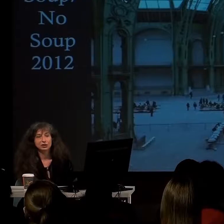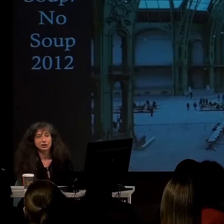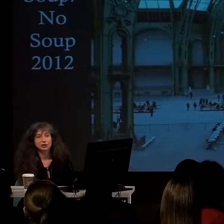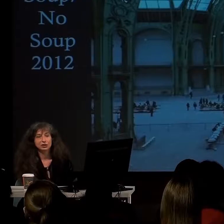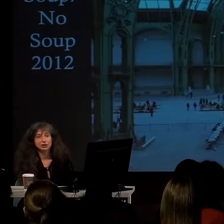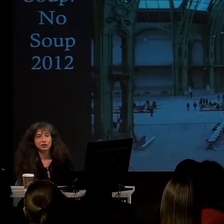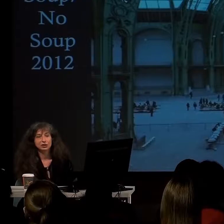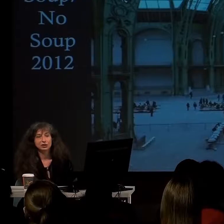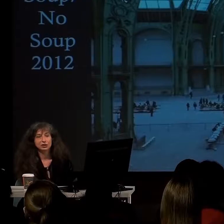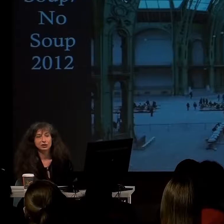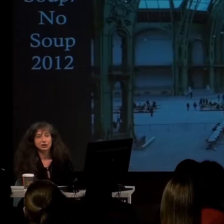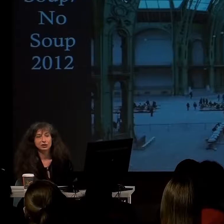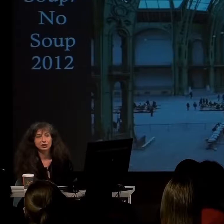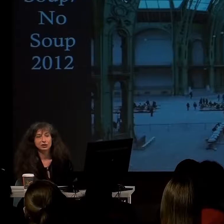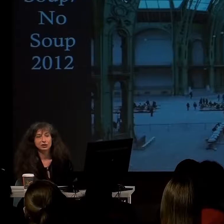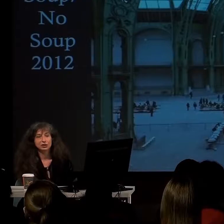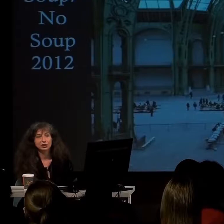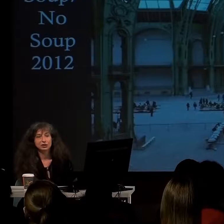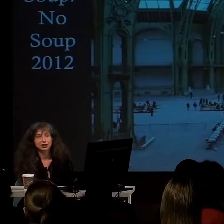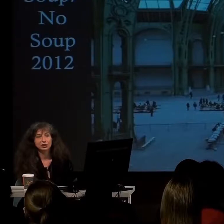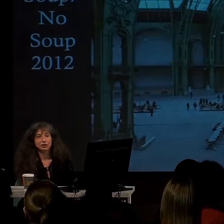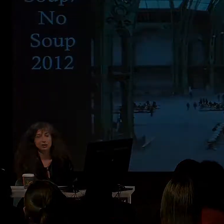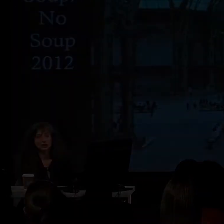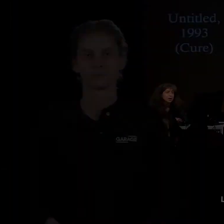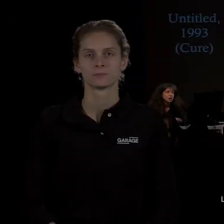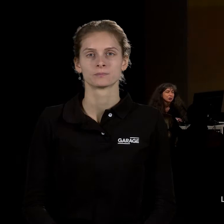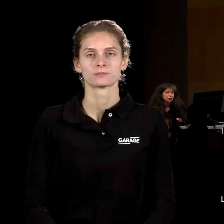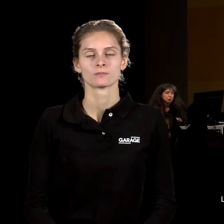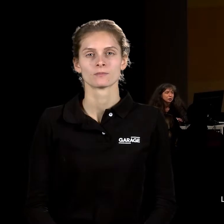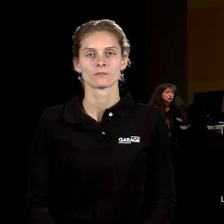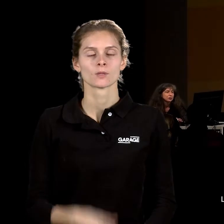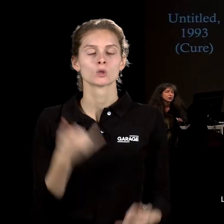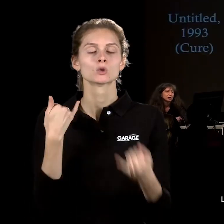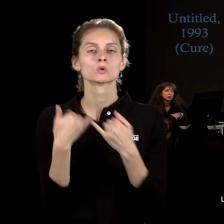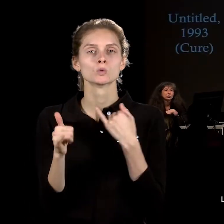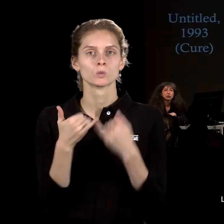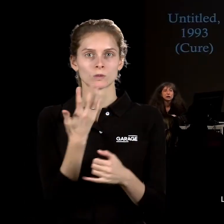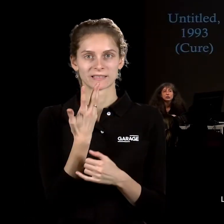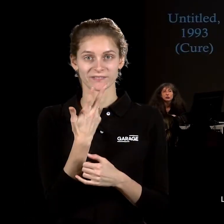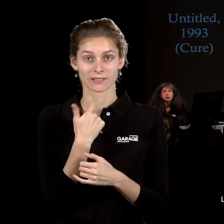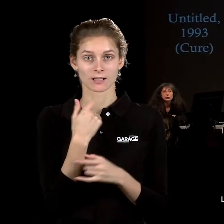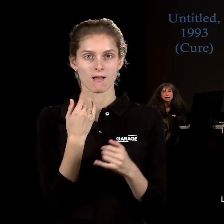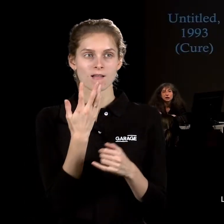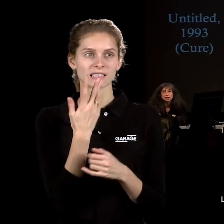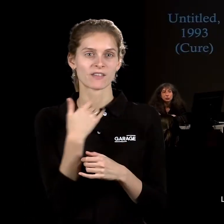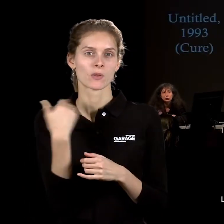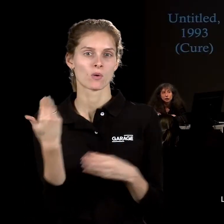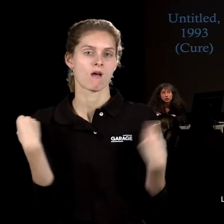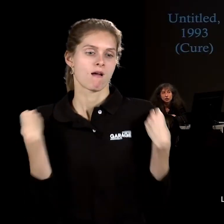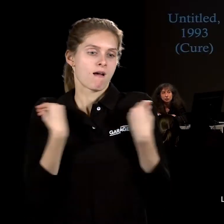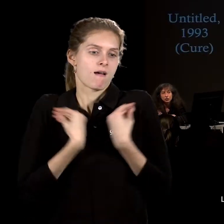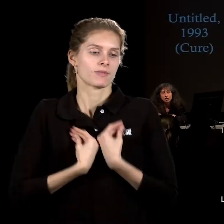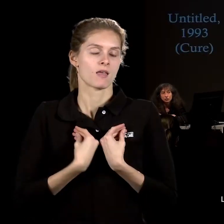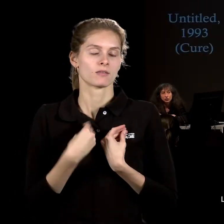тарелки. Столы от 10 до 100 метров в длину. Жёлтого цвета, который – это цвет одеяния